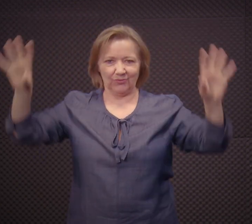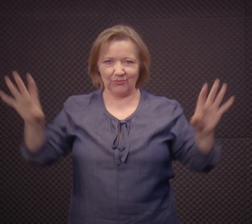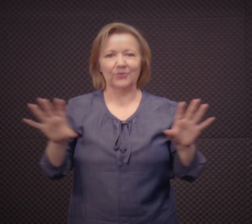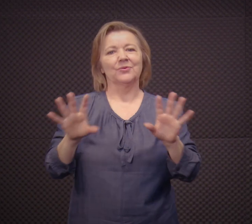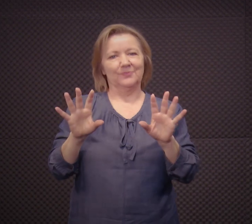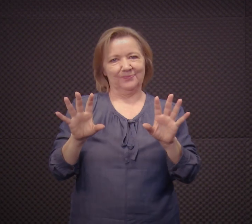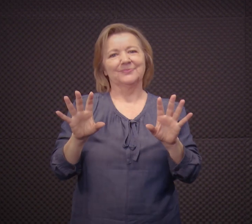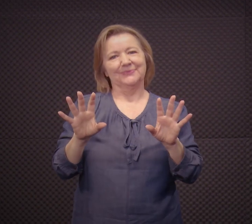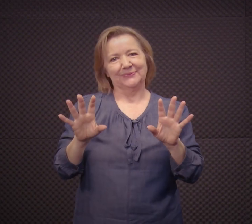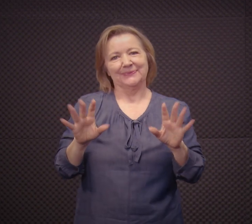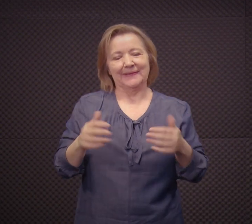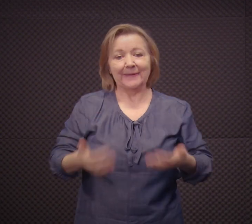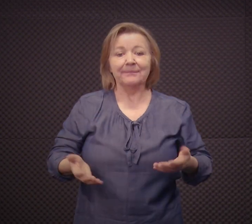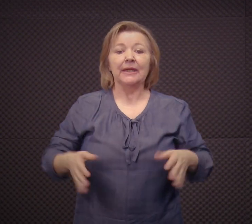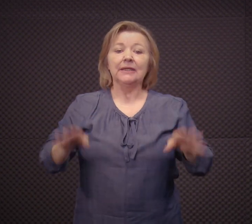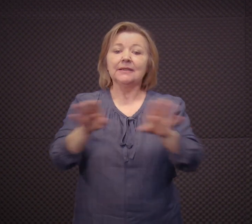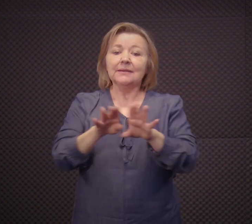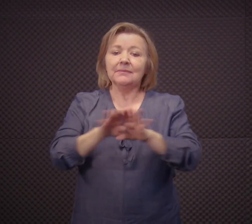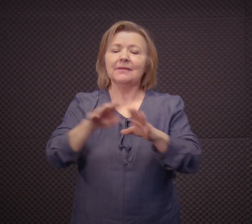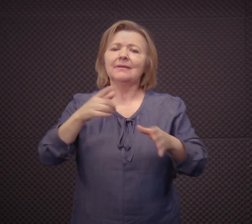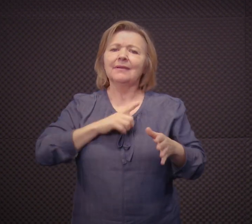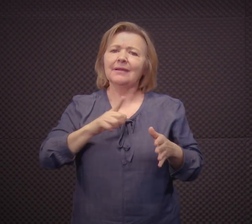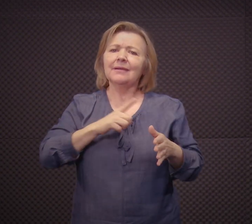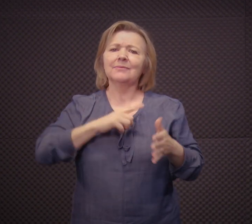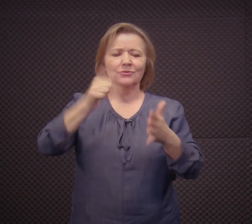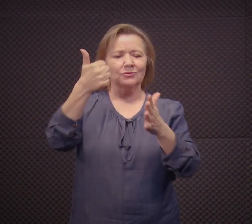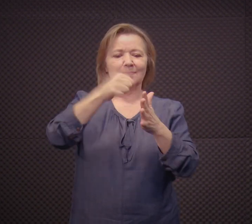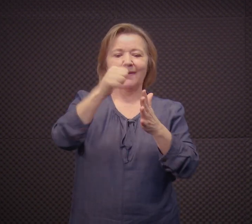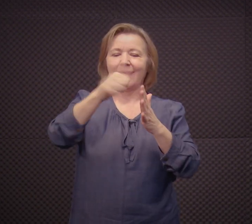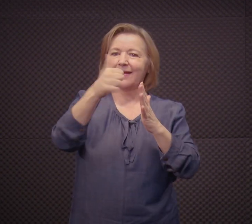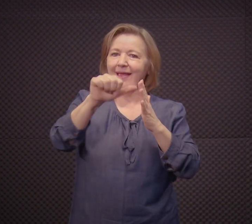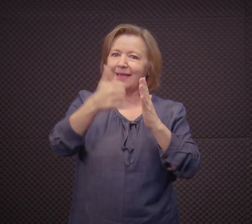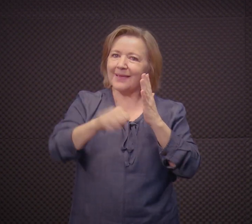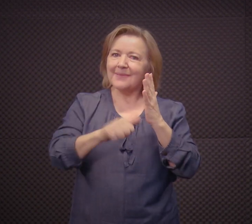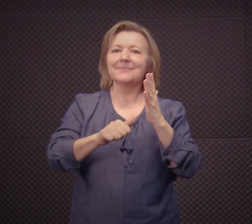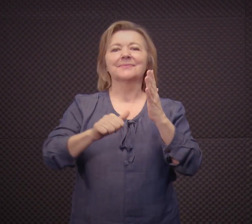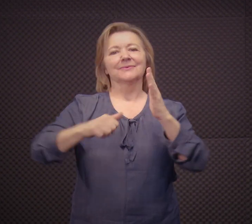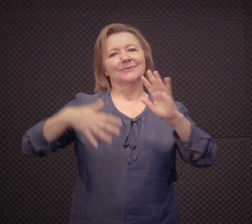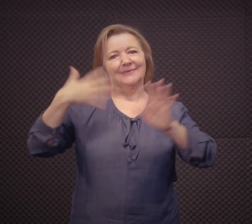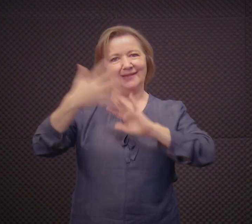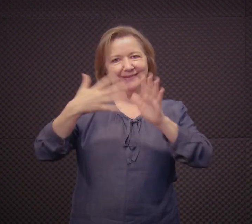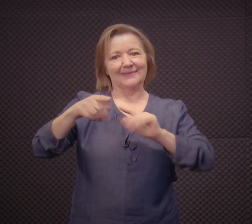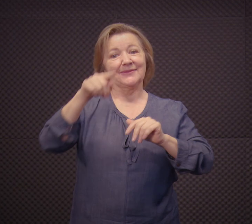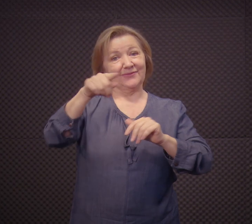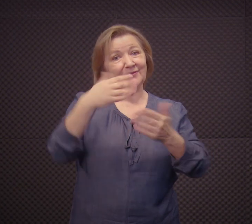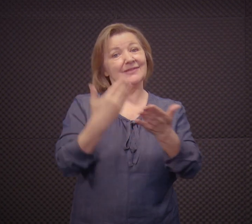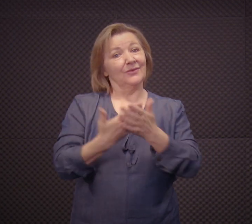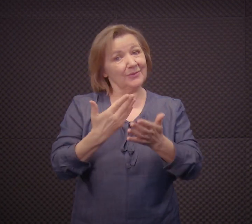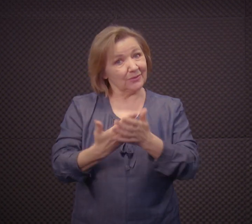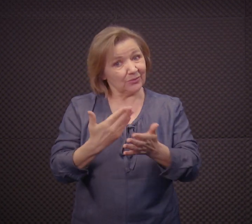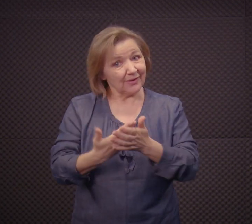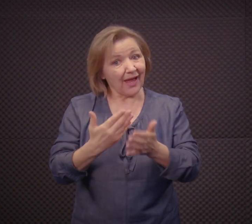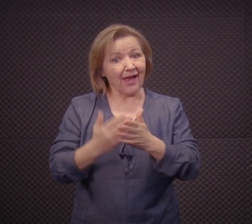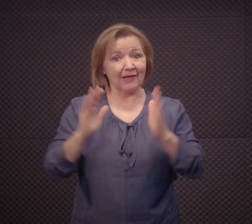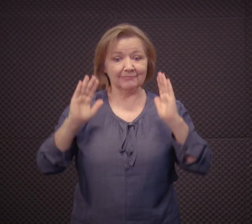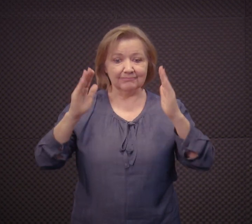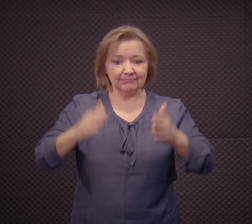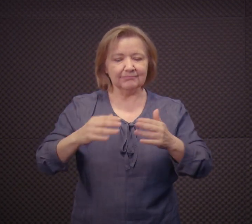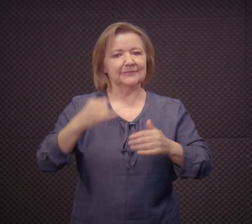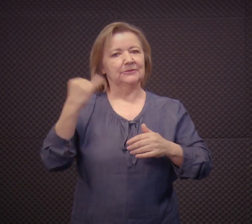variação e cada país tem a sua própria língua. Nós temos também os parâmetros que vocês vão